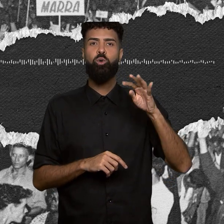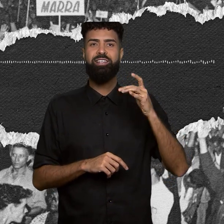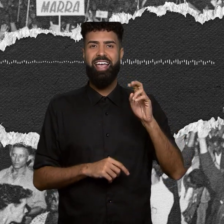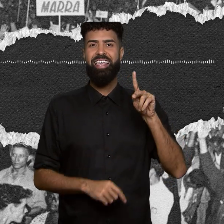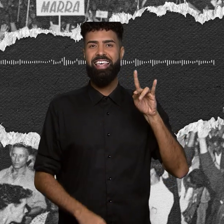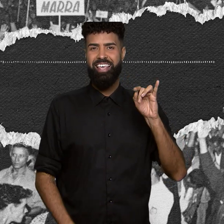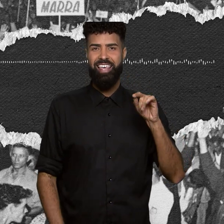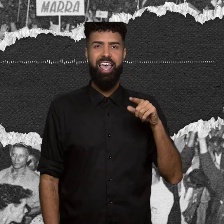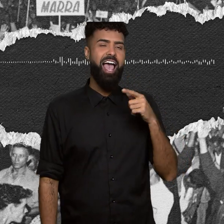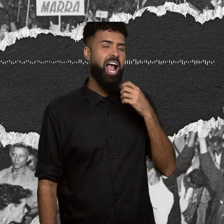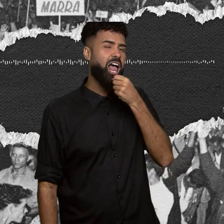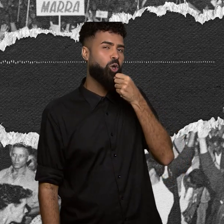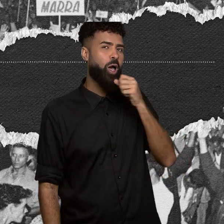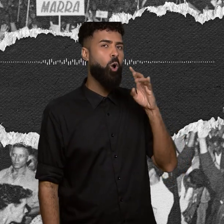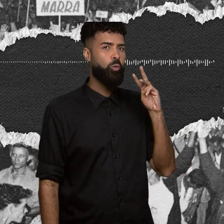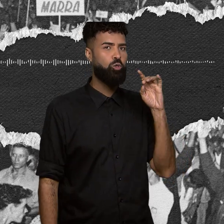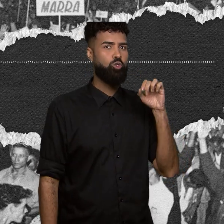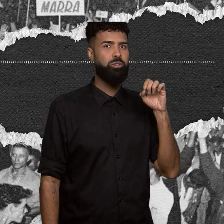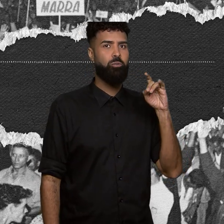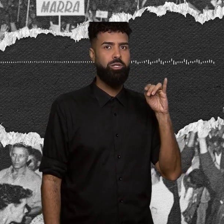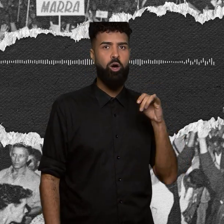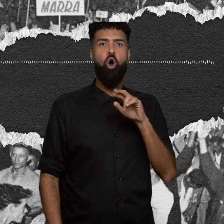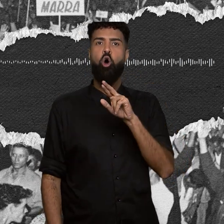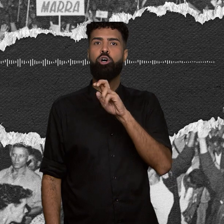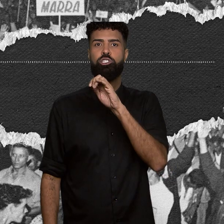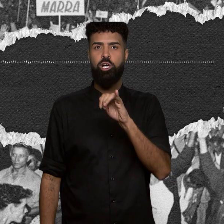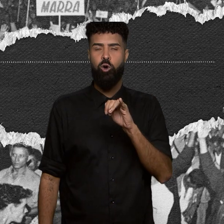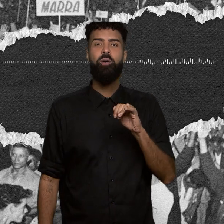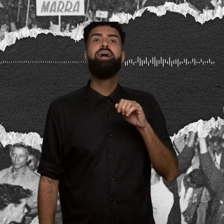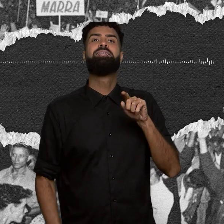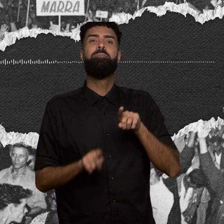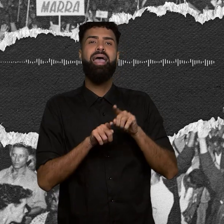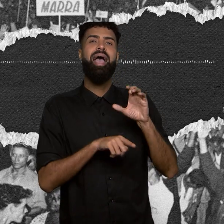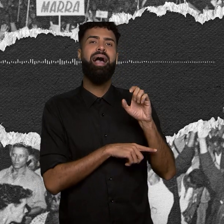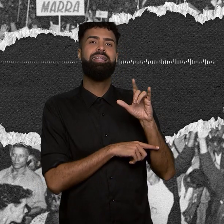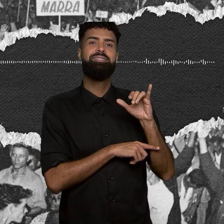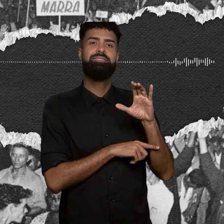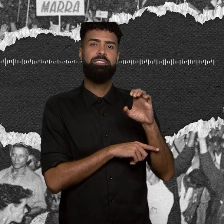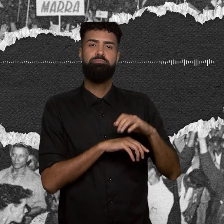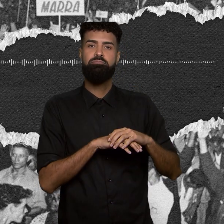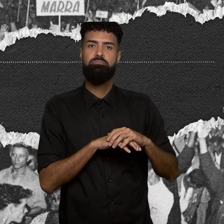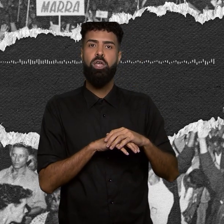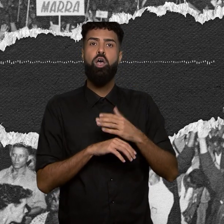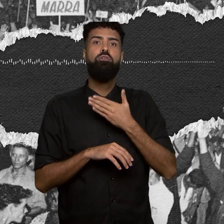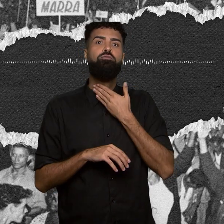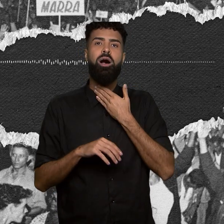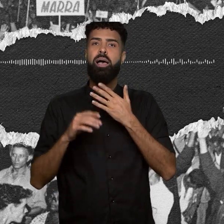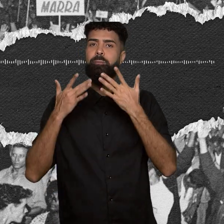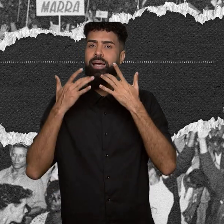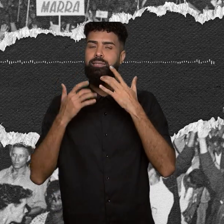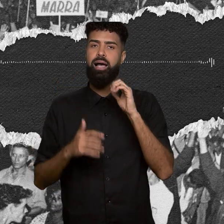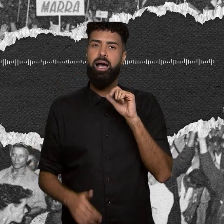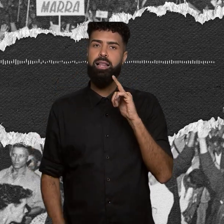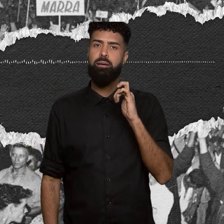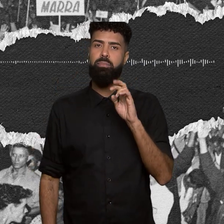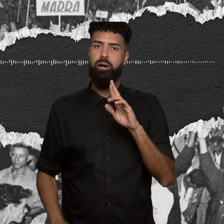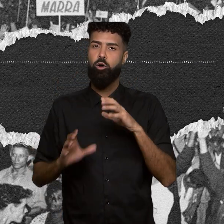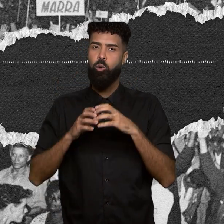Rojão de Brasília, de Jackson do Pandeiro, e Cálice, do Chico Buarque, interpretada na peça Calabar pelo Grupo de Teatro do Colégio